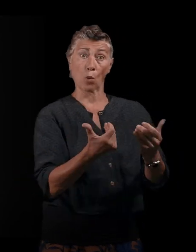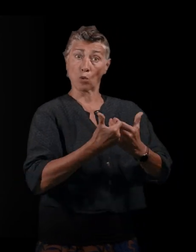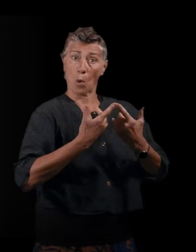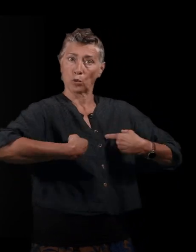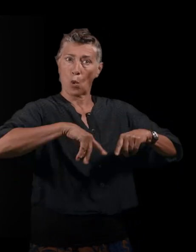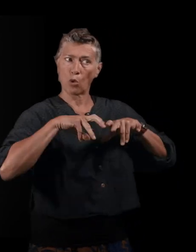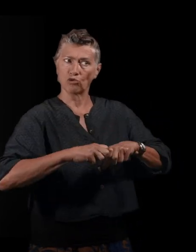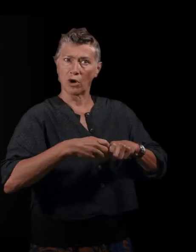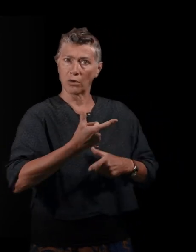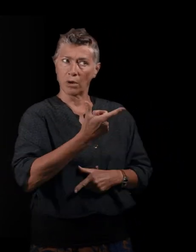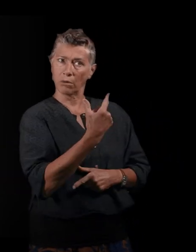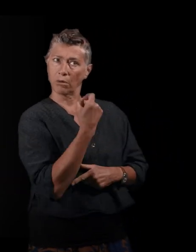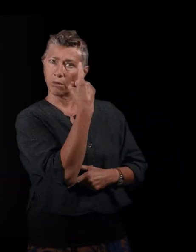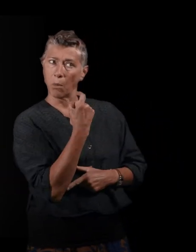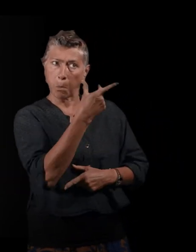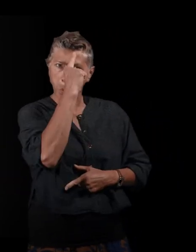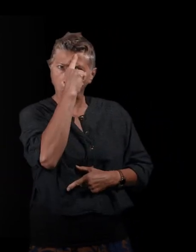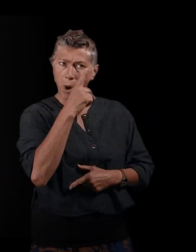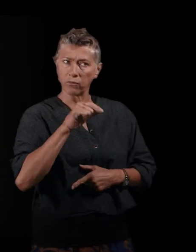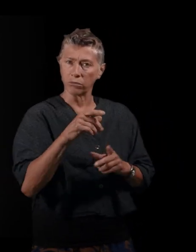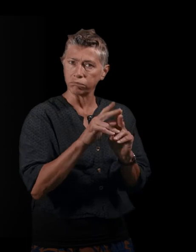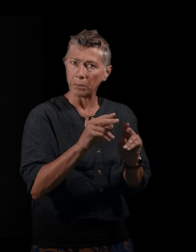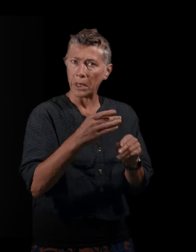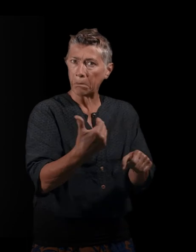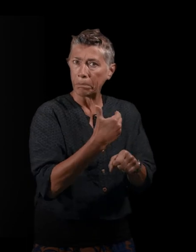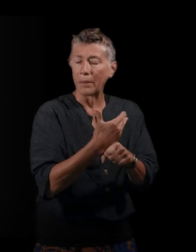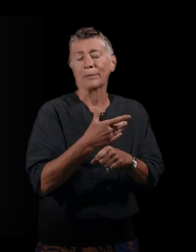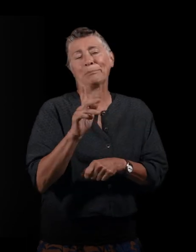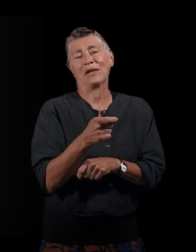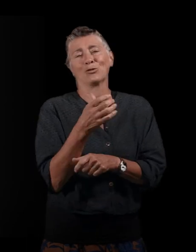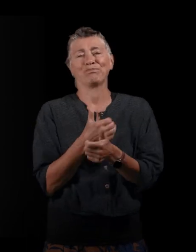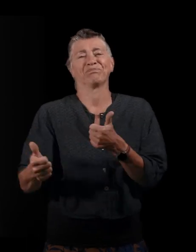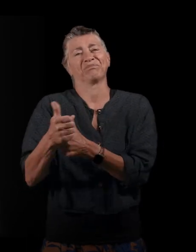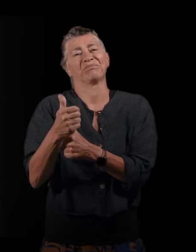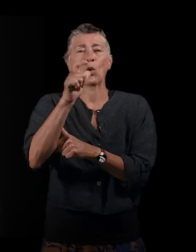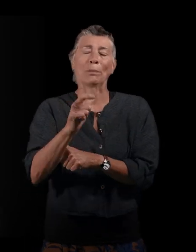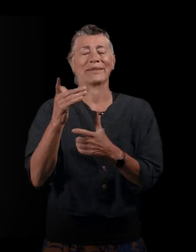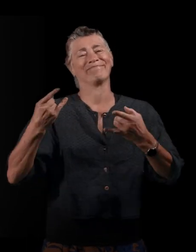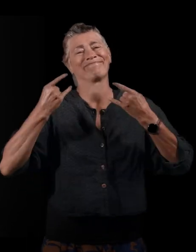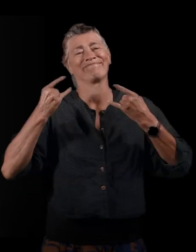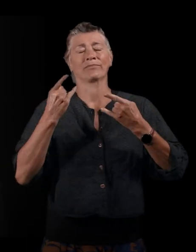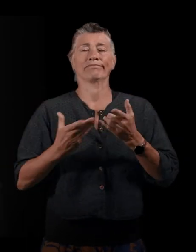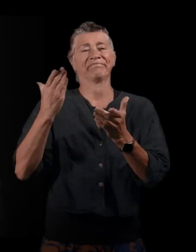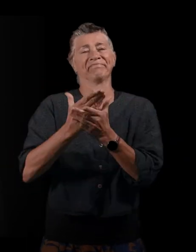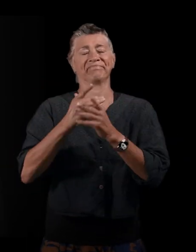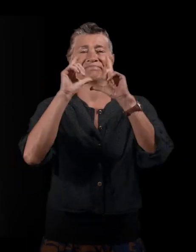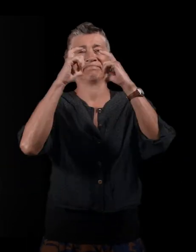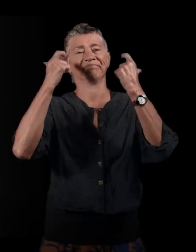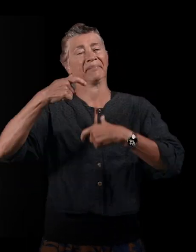des explications, de raconter un peu ce qui se passait. Alors, il y avait d'autres personnes qui prenaient la parole à ce moment-là. Il y en a encore, d'ailleurs, qui se sont